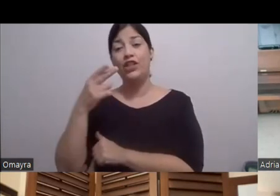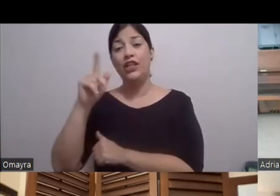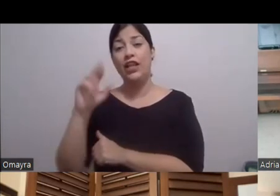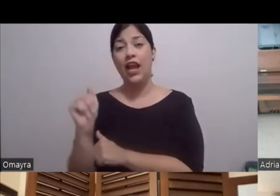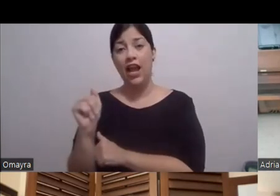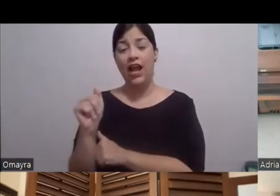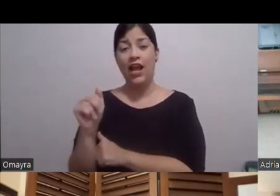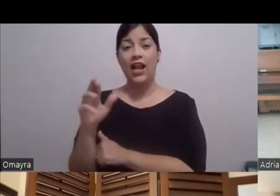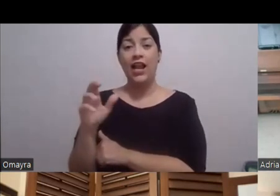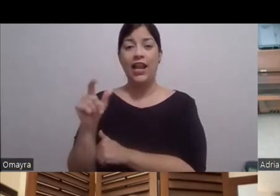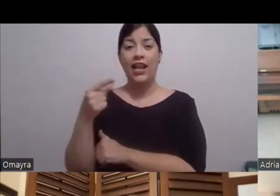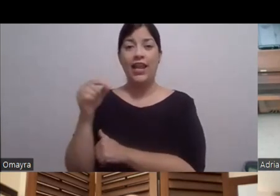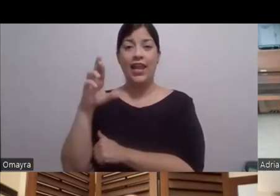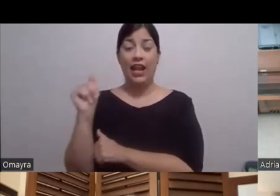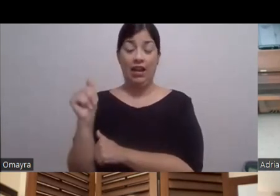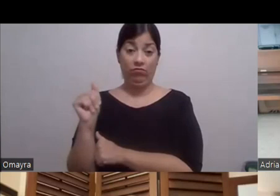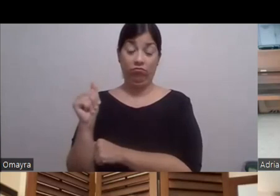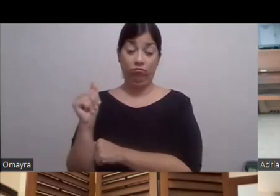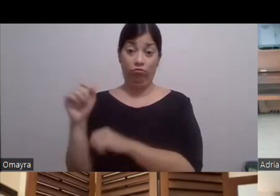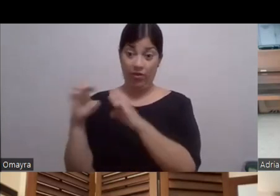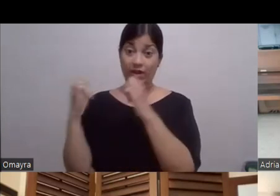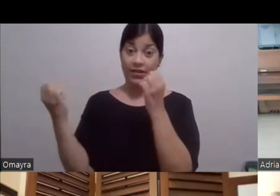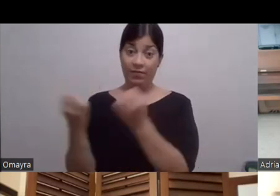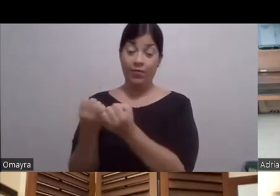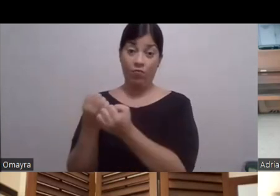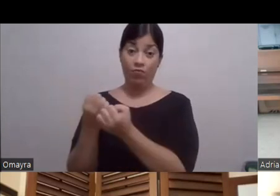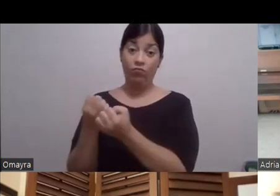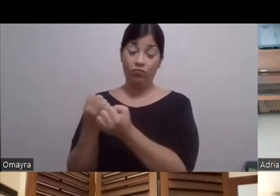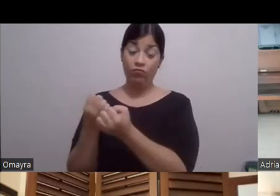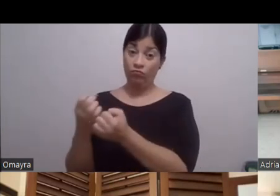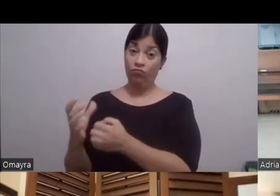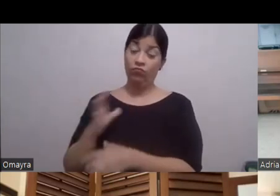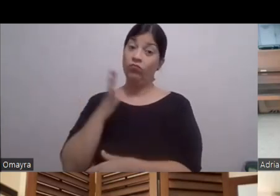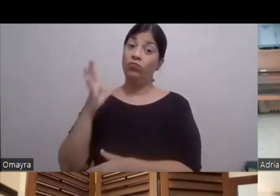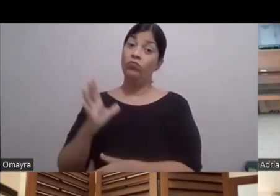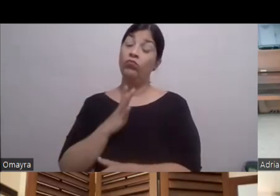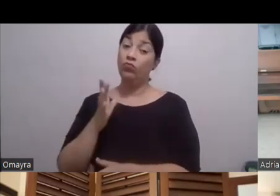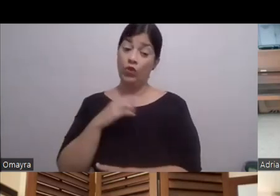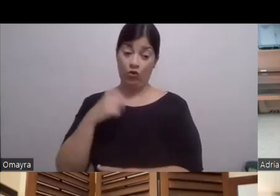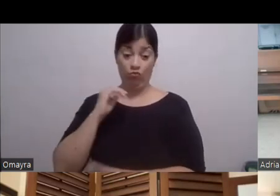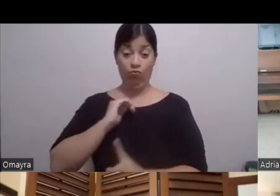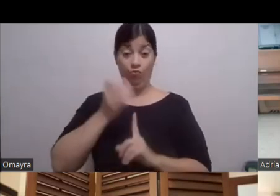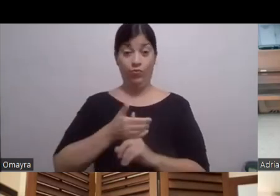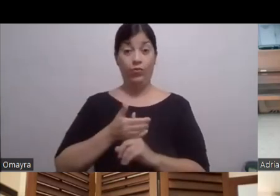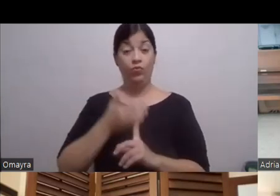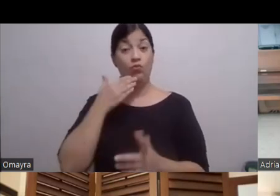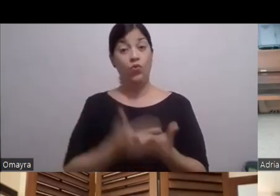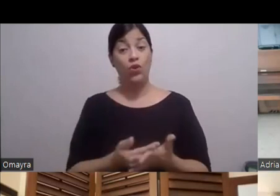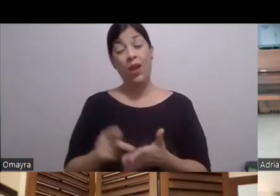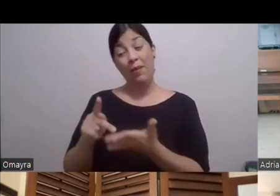parte O un elenco Pesado allá Eh Y tenía un buen personaje La paga no fue mucha Pero dije Obviamente Claro